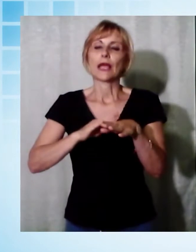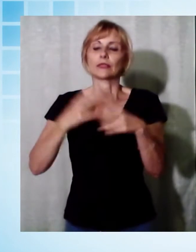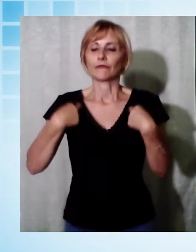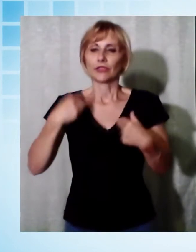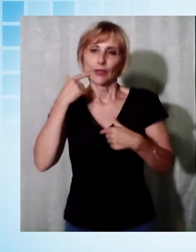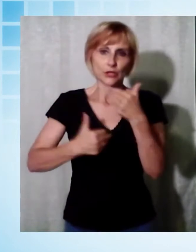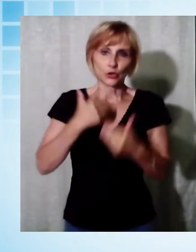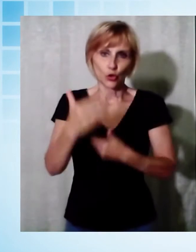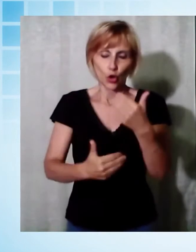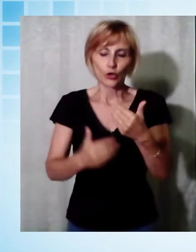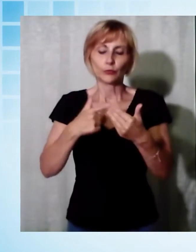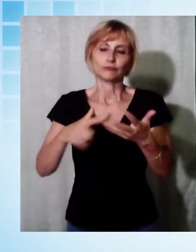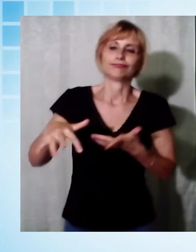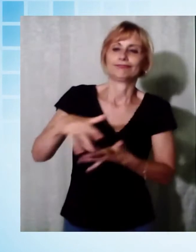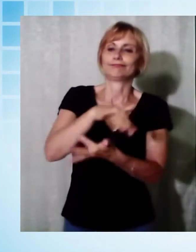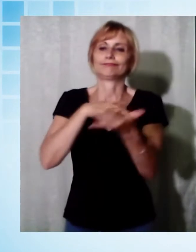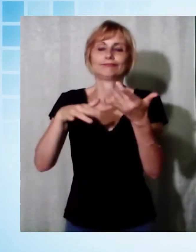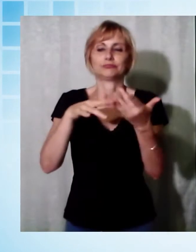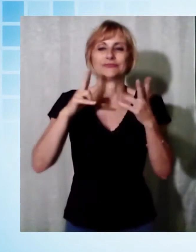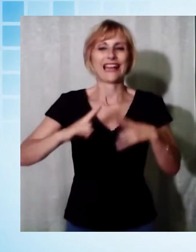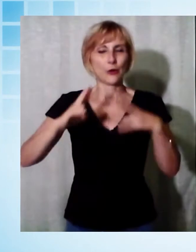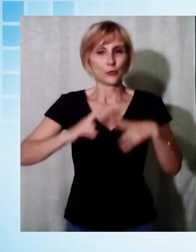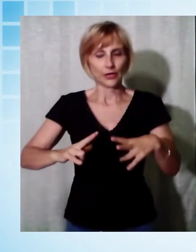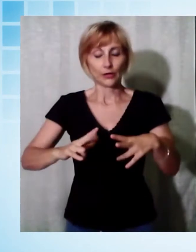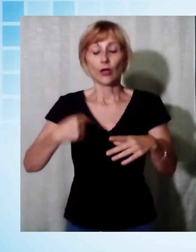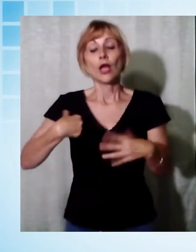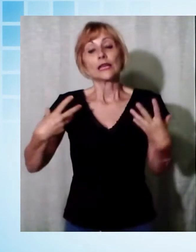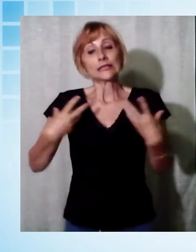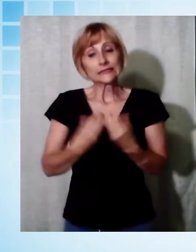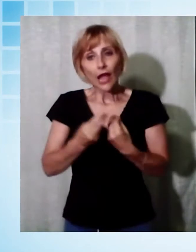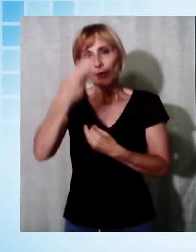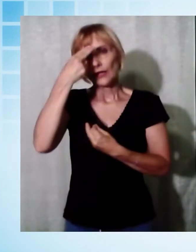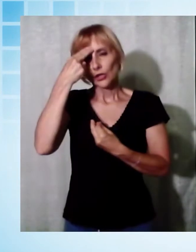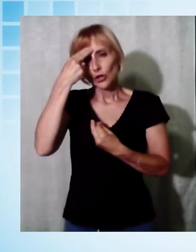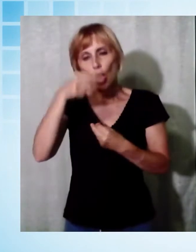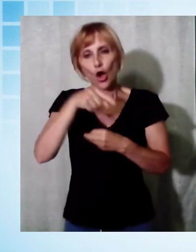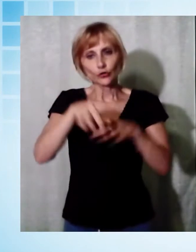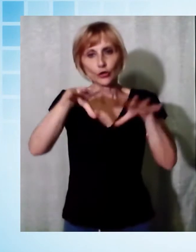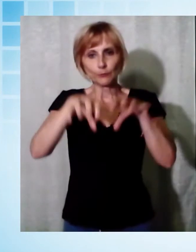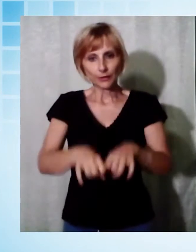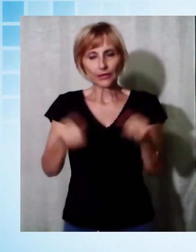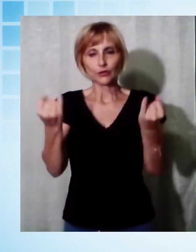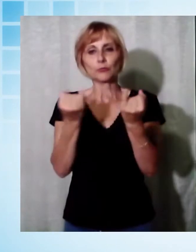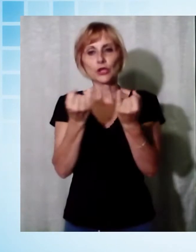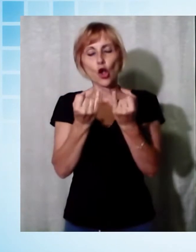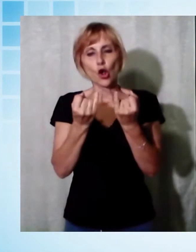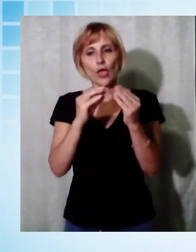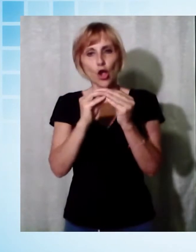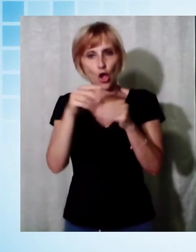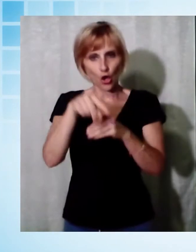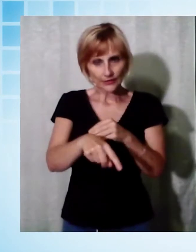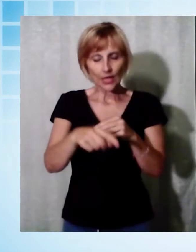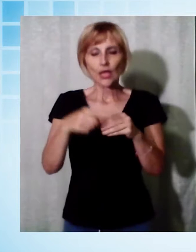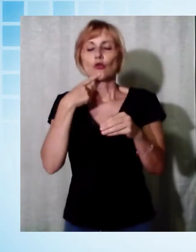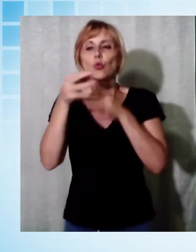stesso. Accanto a questo ricordo l'impegno della manutenzione delle piccole cose come il taglio del verde e la potatura delle piante.